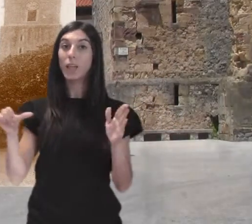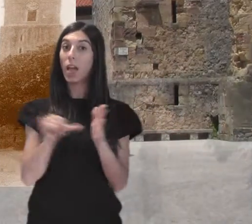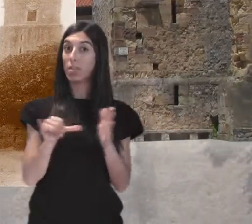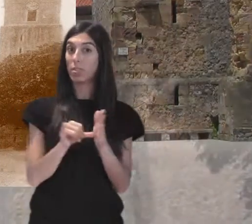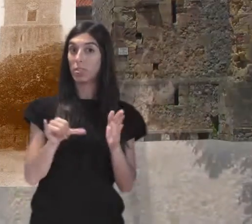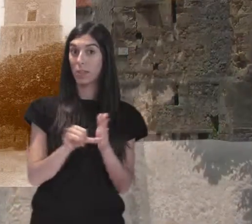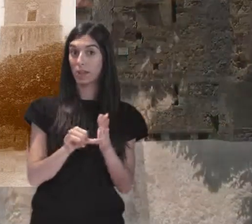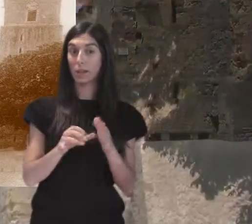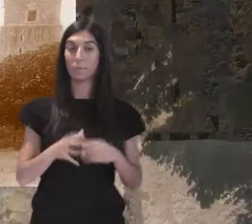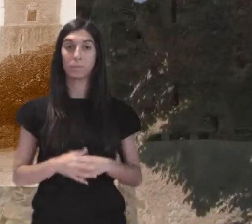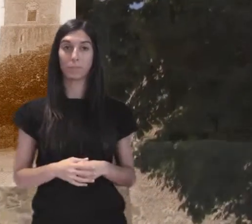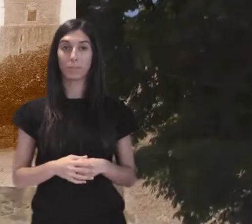del juego de los bolos.